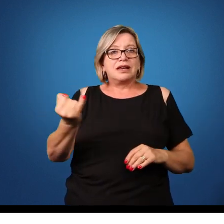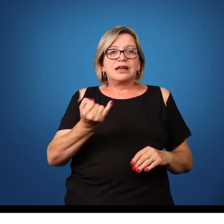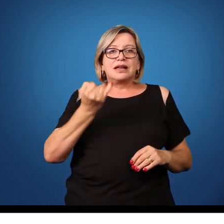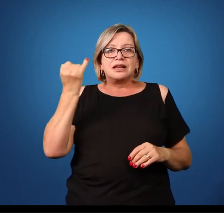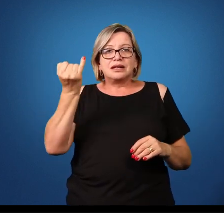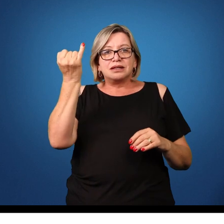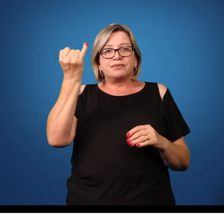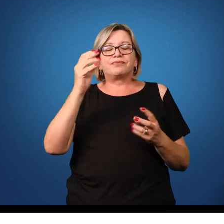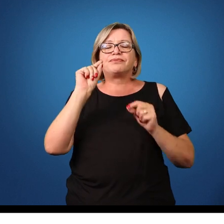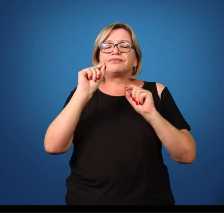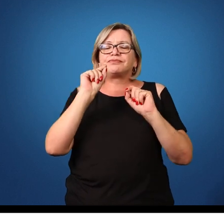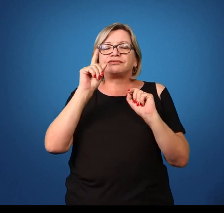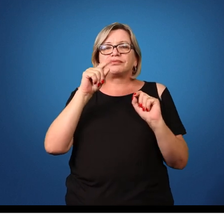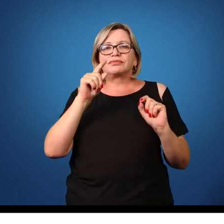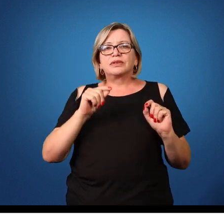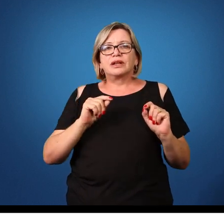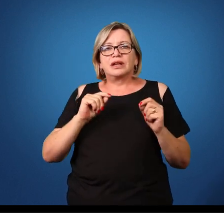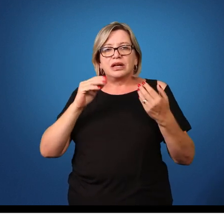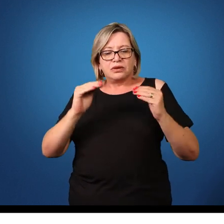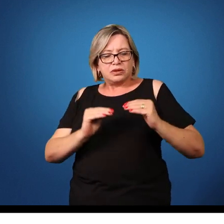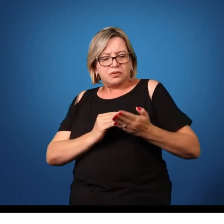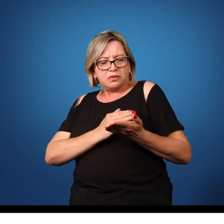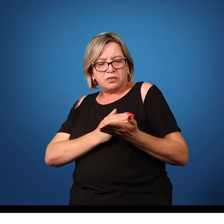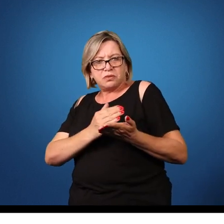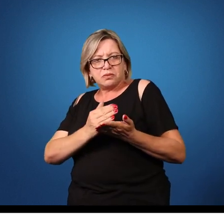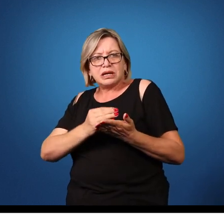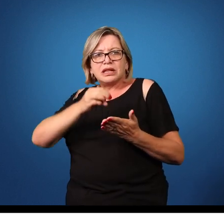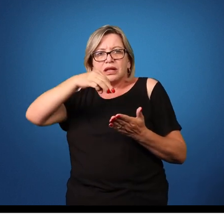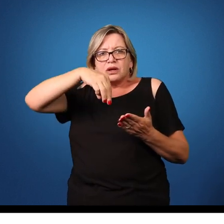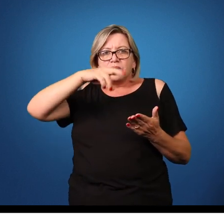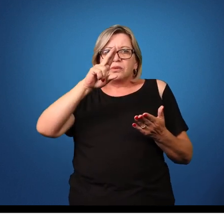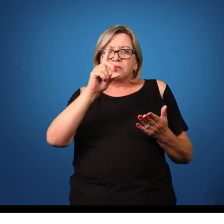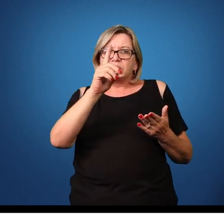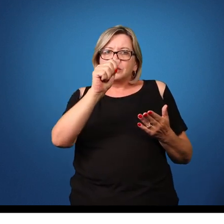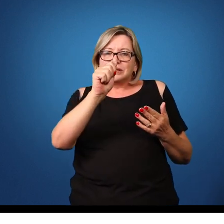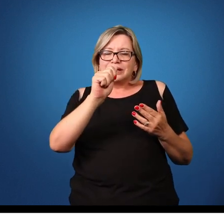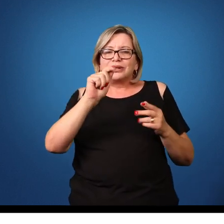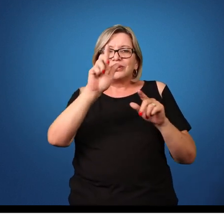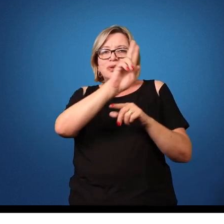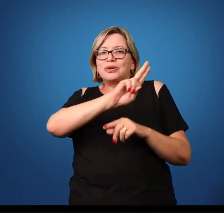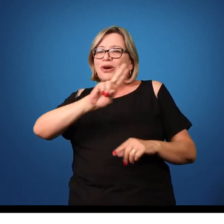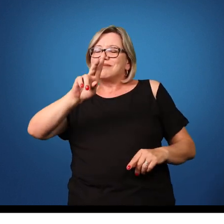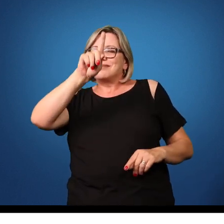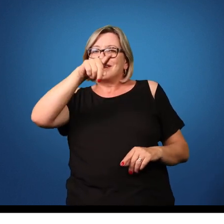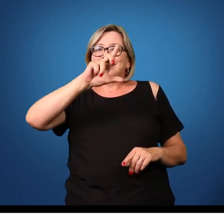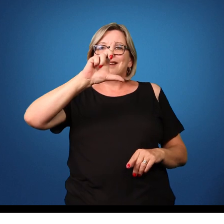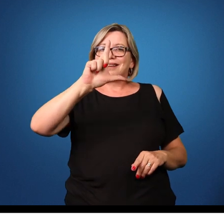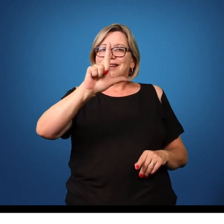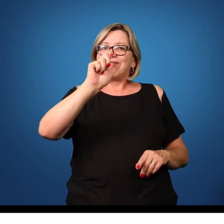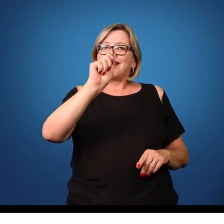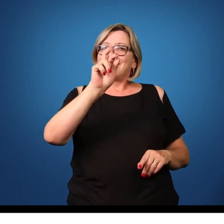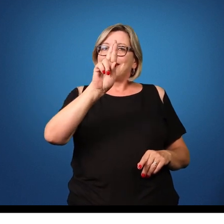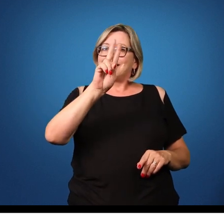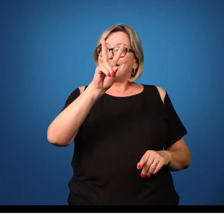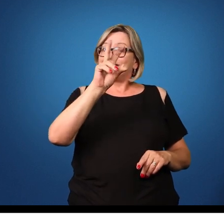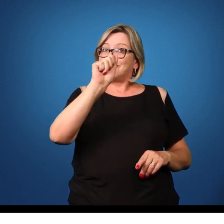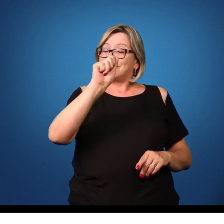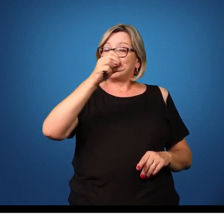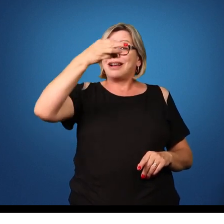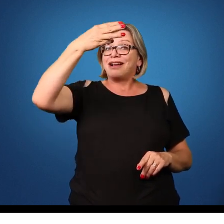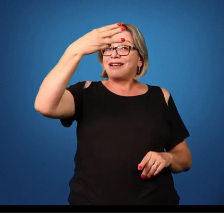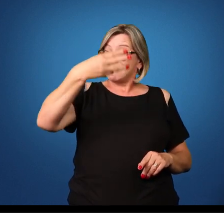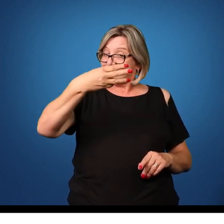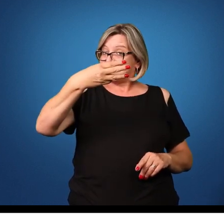uma das fases de muda a gente chama de larva 3, que é a fase 3, digamos assim, desses